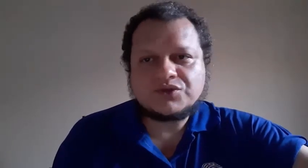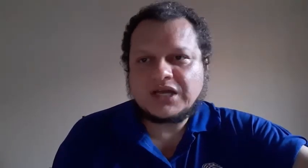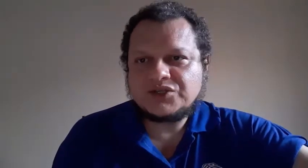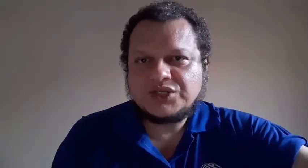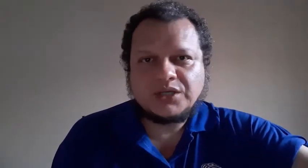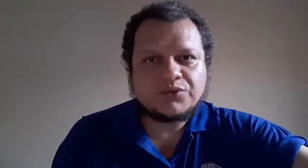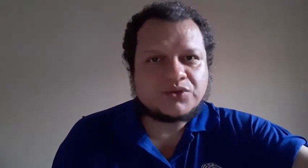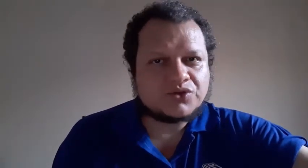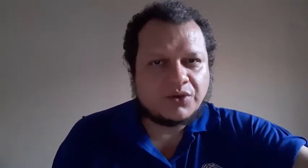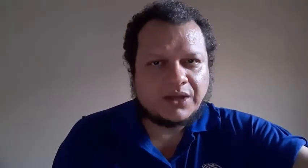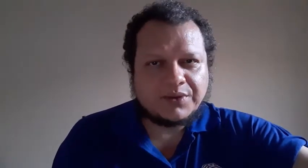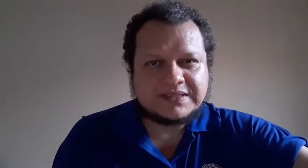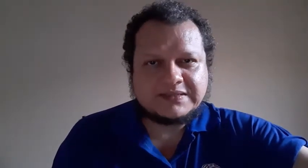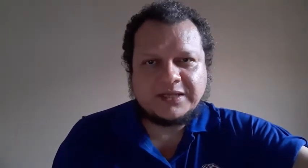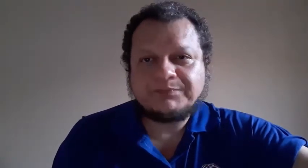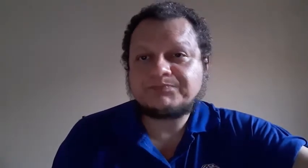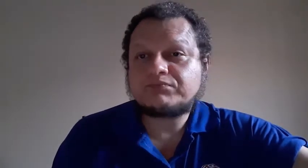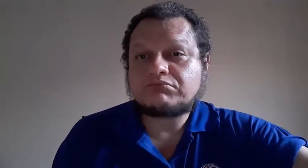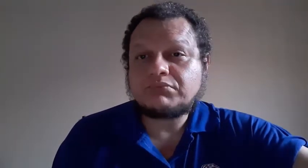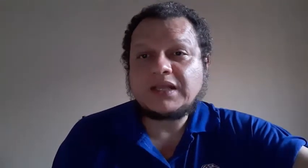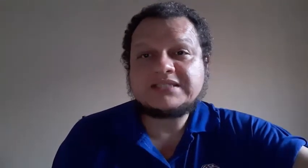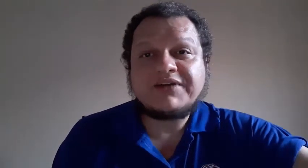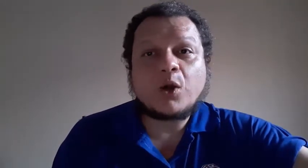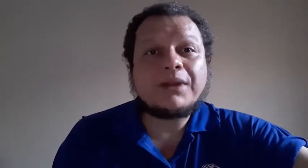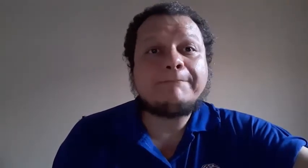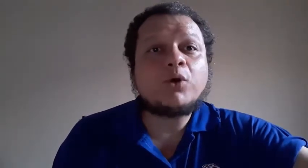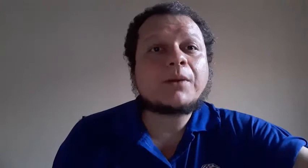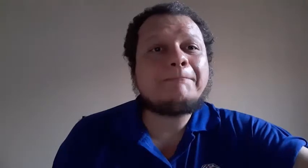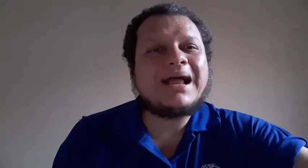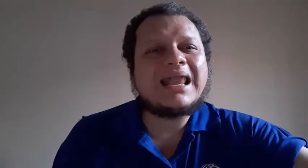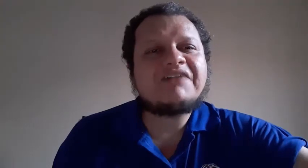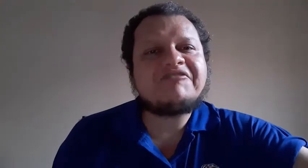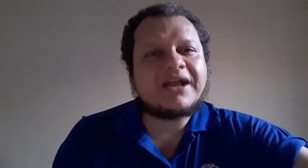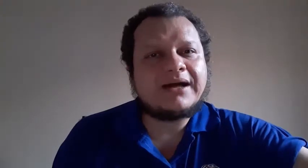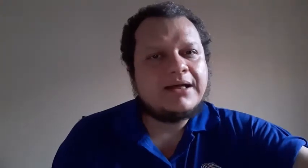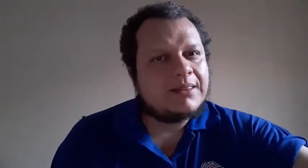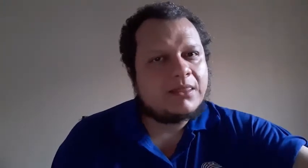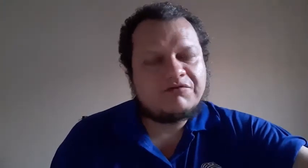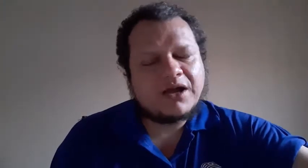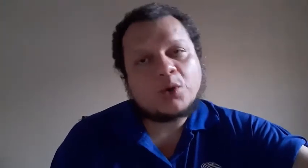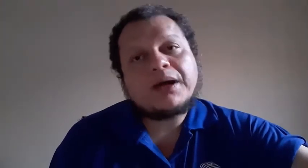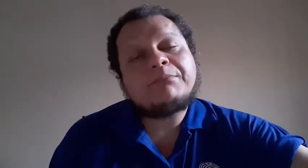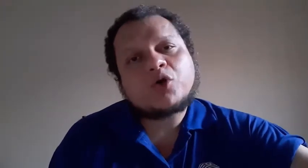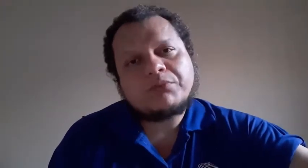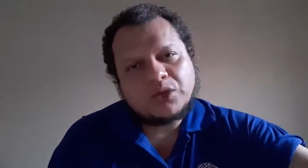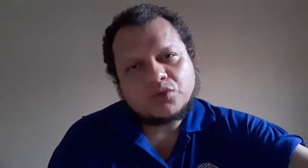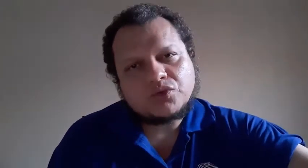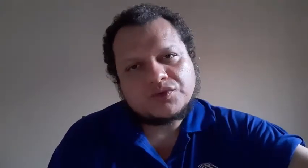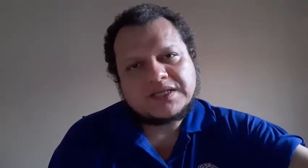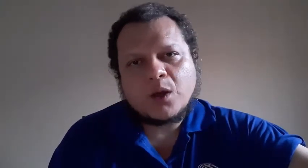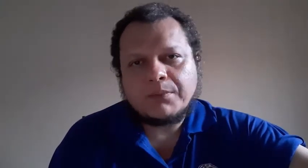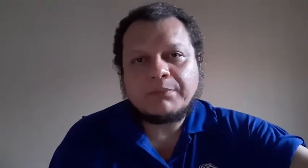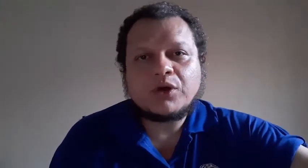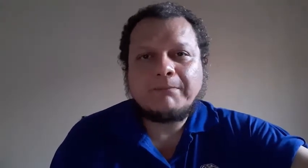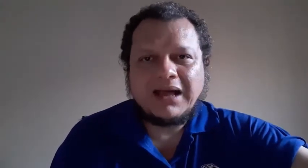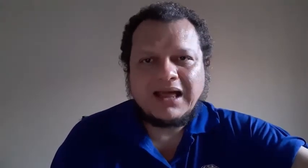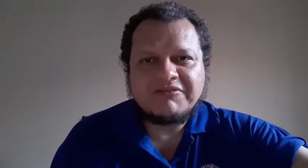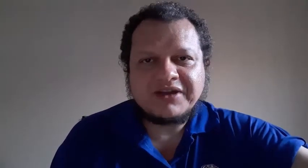de artigos, ou de qualquer coisa assim, você vai cobrar por palavra. Não vai cobrar por mim. Você cobra por palavra.